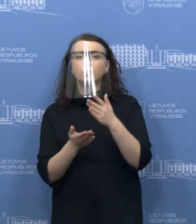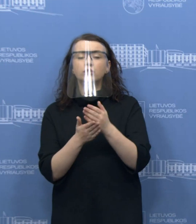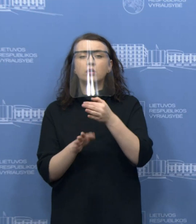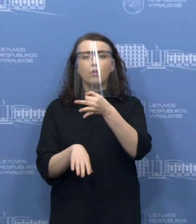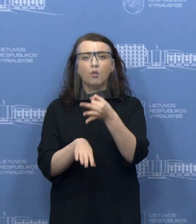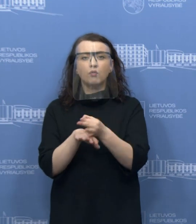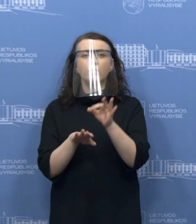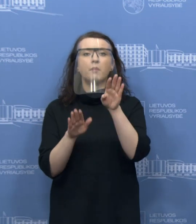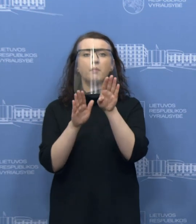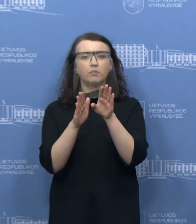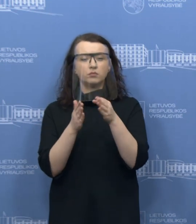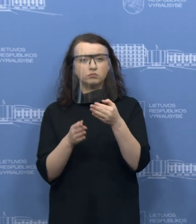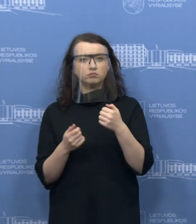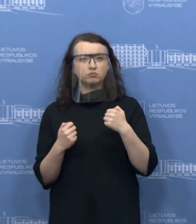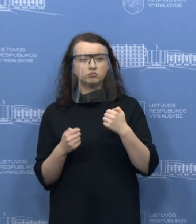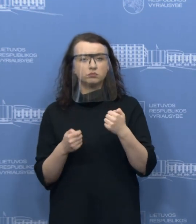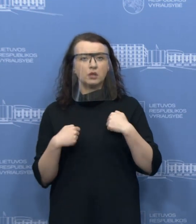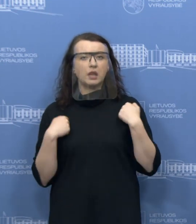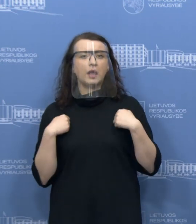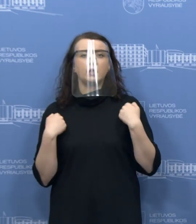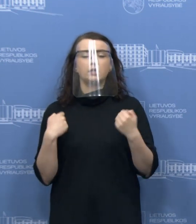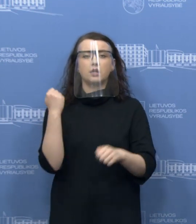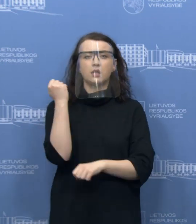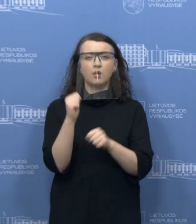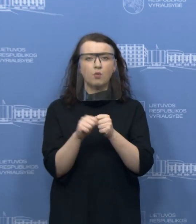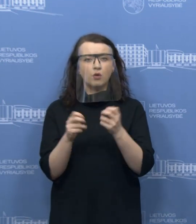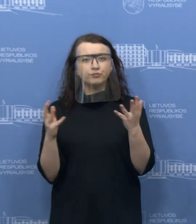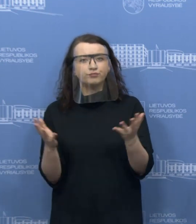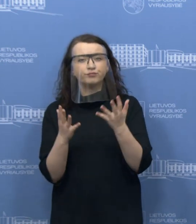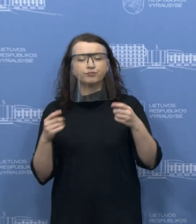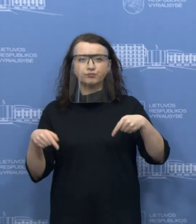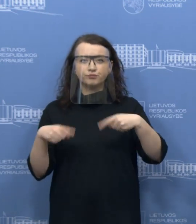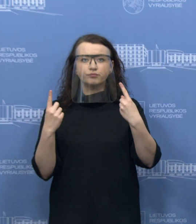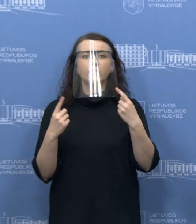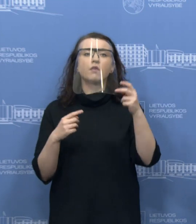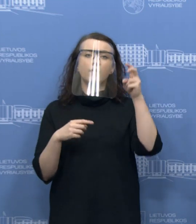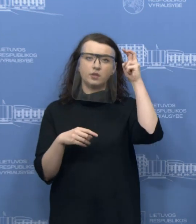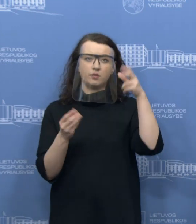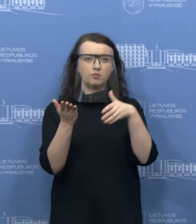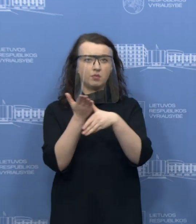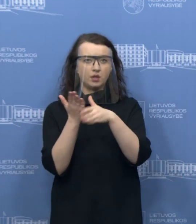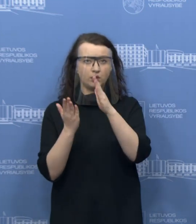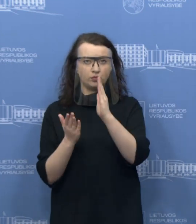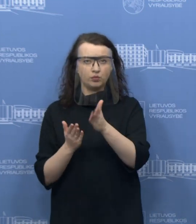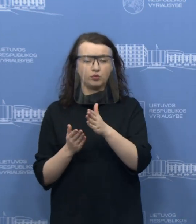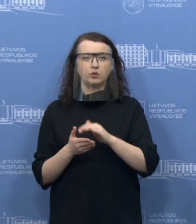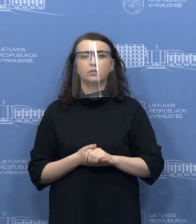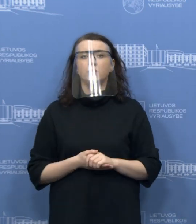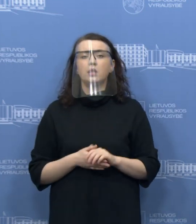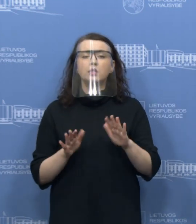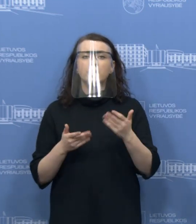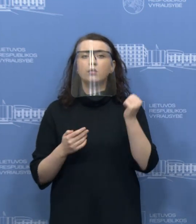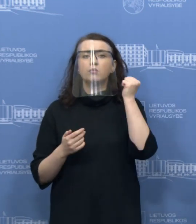išlaikyti darbuotojus, yra visa parama. Tiek valstybė subsidijuoja didžiąją dalį prastovų,